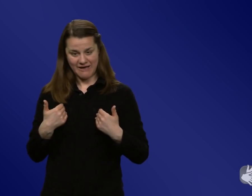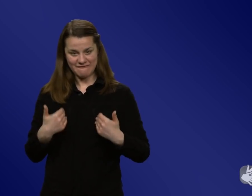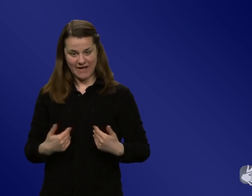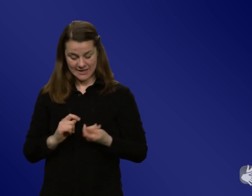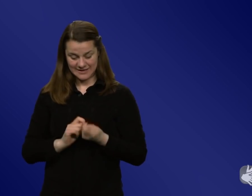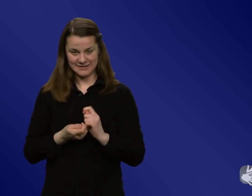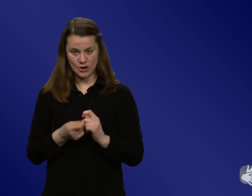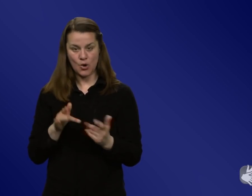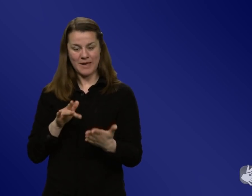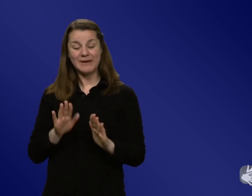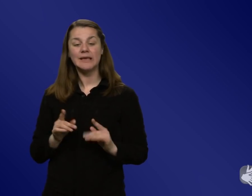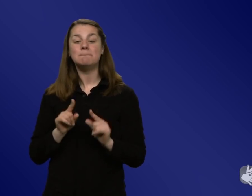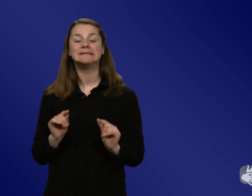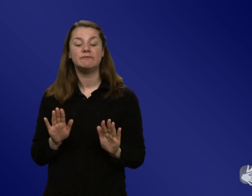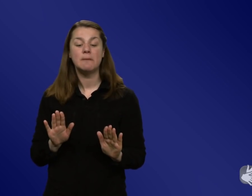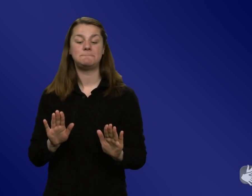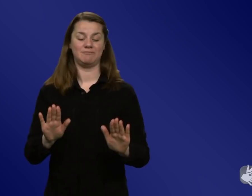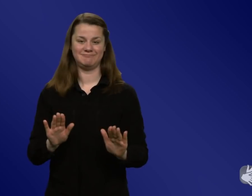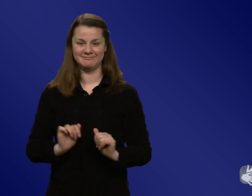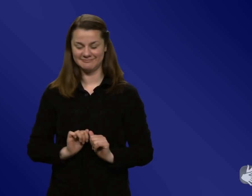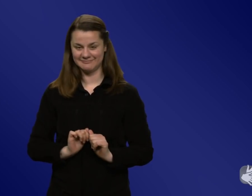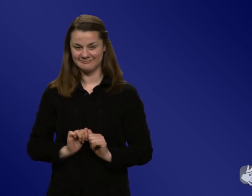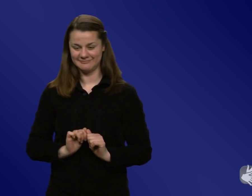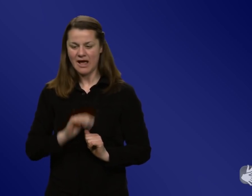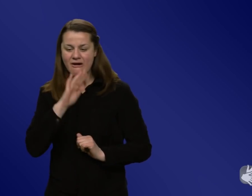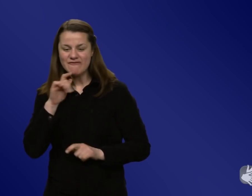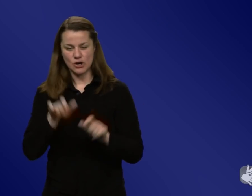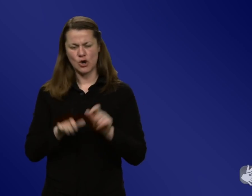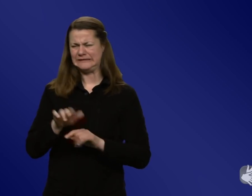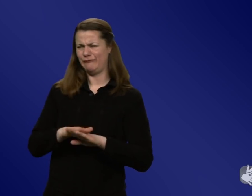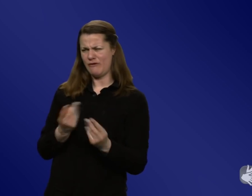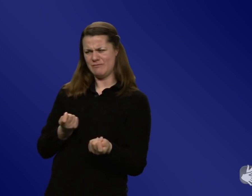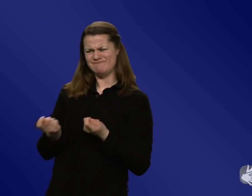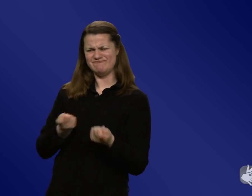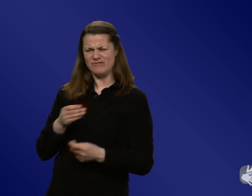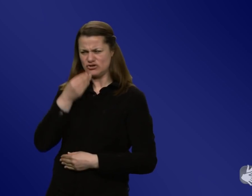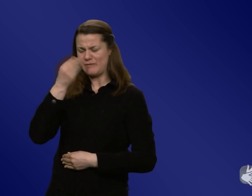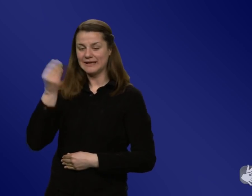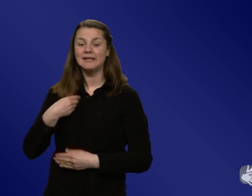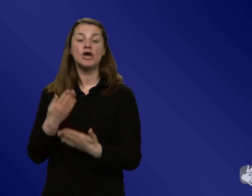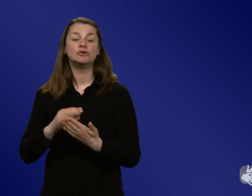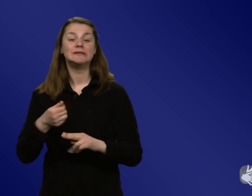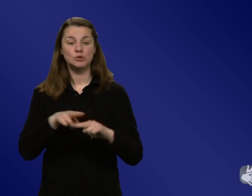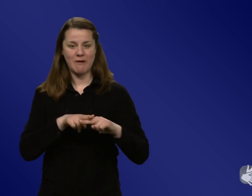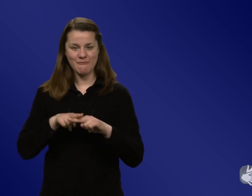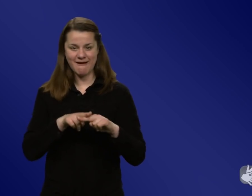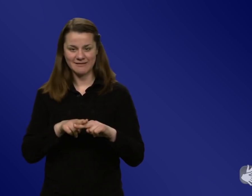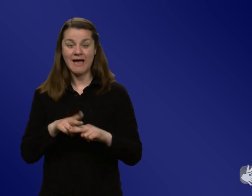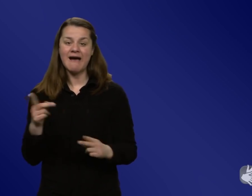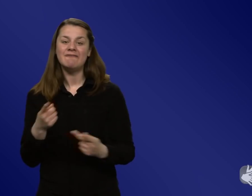Manipulation wahrnehmen. Also zum Beispiel, weil im Supermarkt die teuren Dinge auf Augenhöhe einsortiert werden und die günstigen unten, um die Menschen